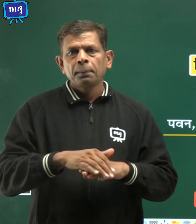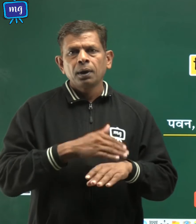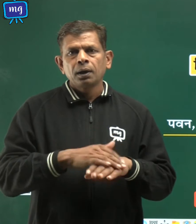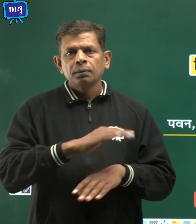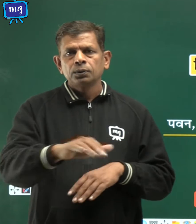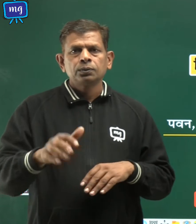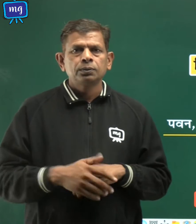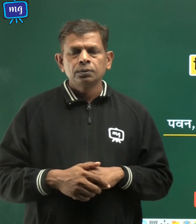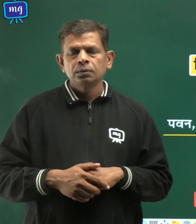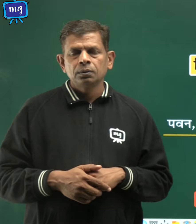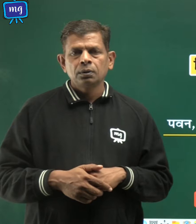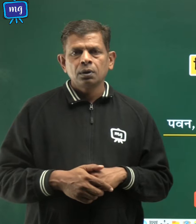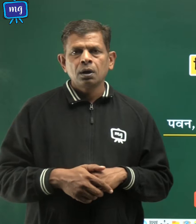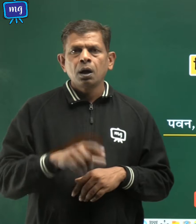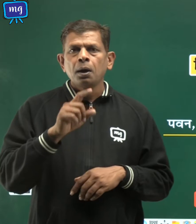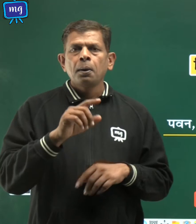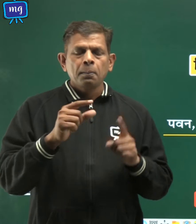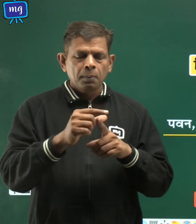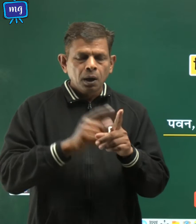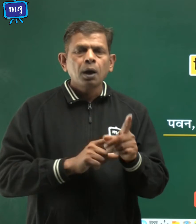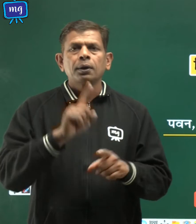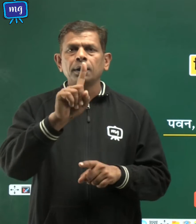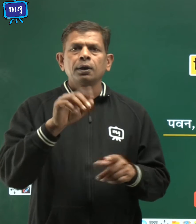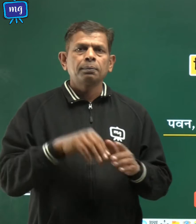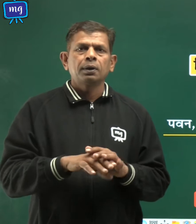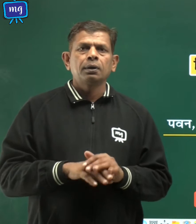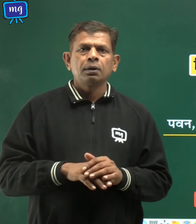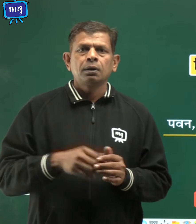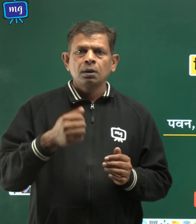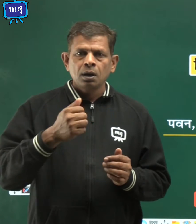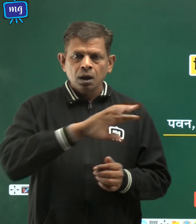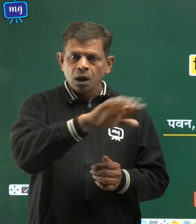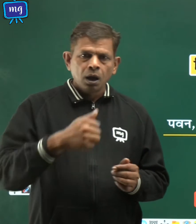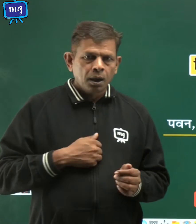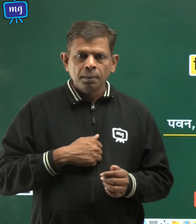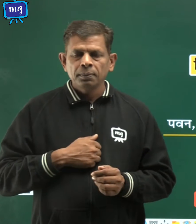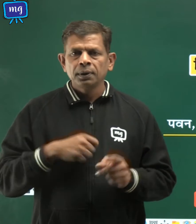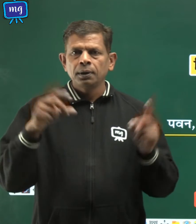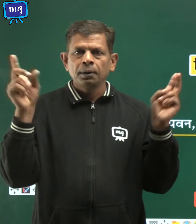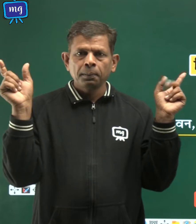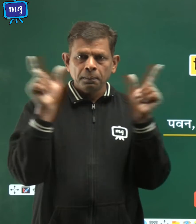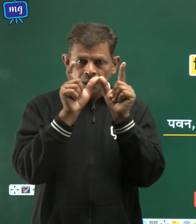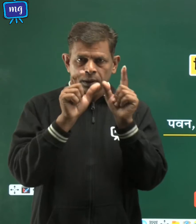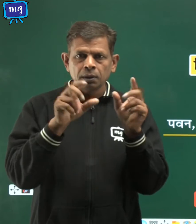बच्चो भाग एक में हमने पाठ का सारांश जाना